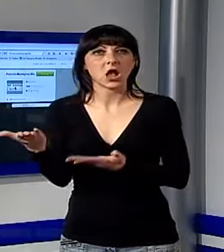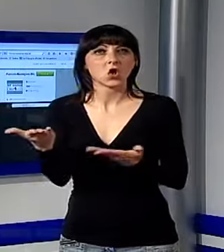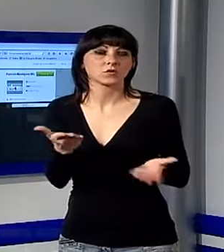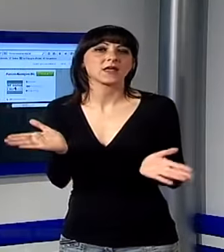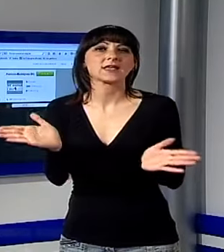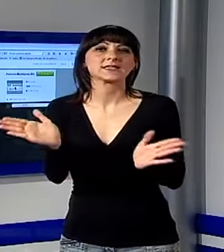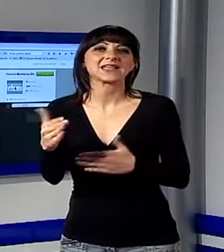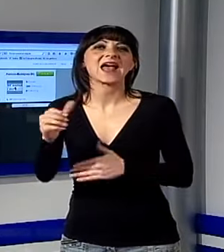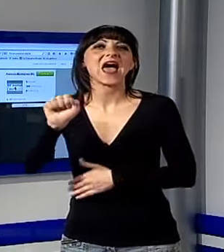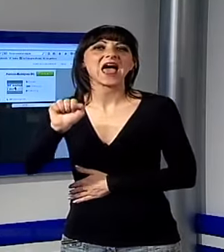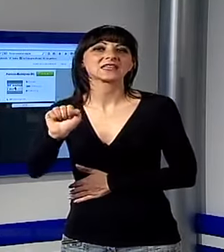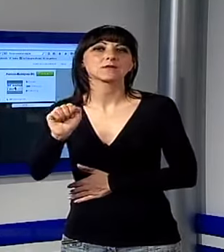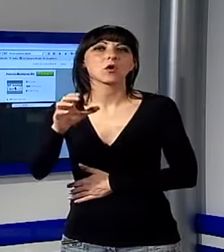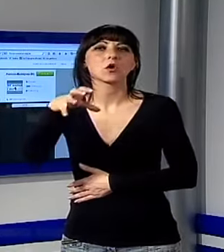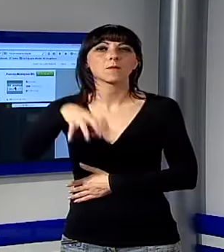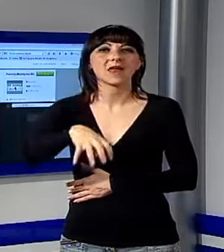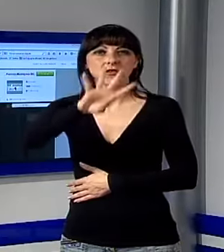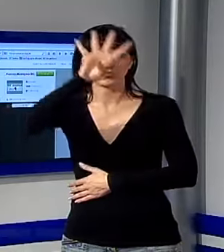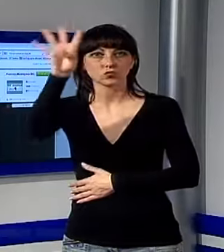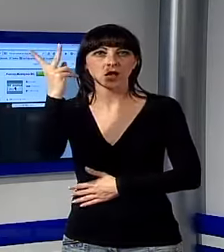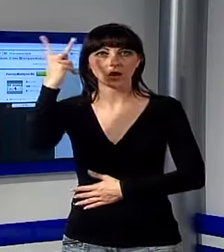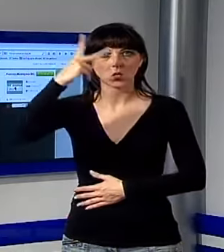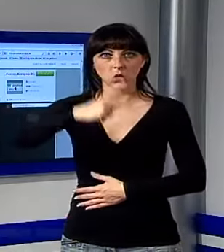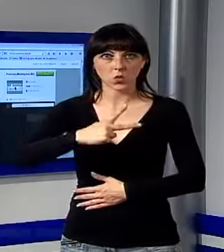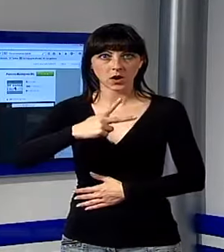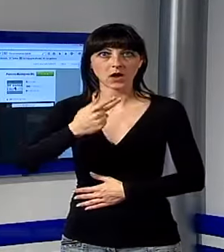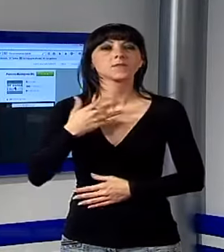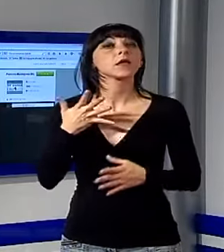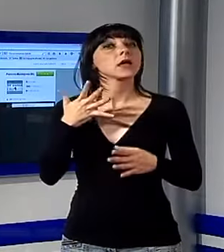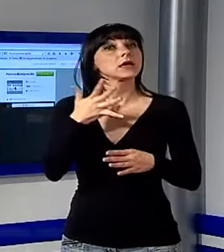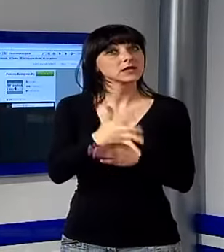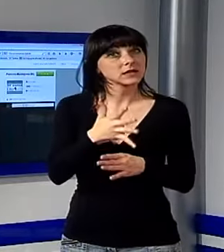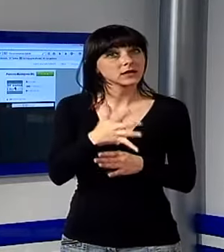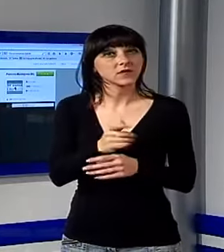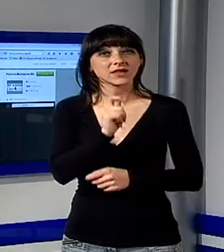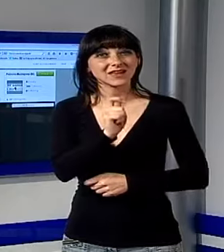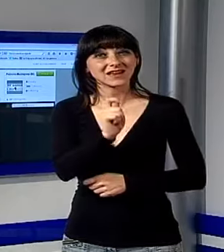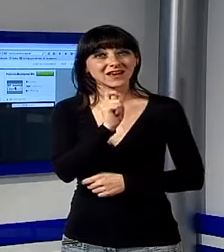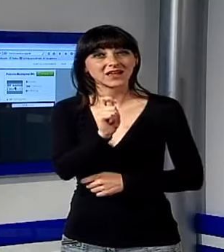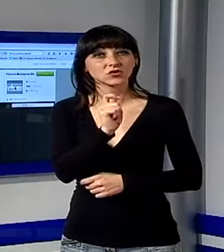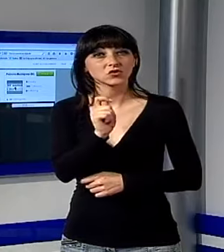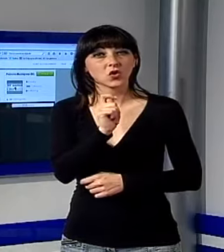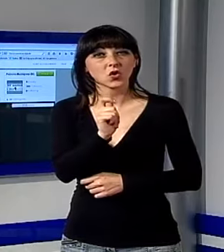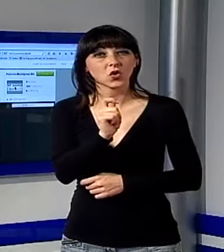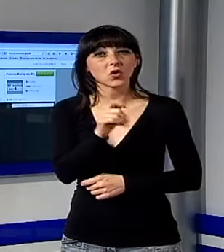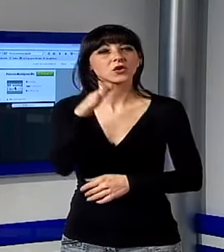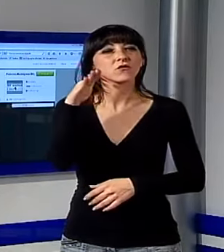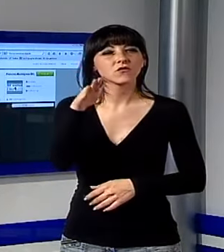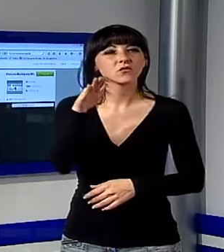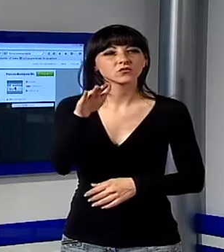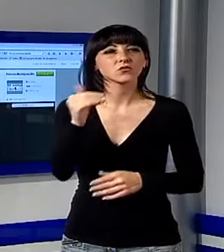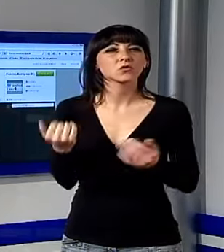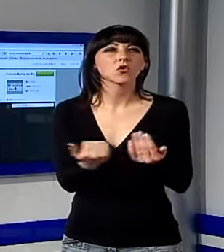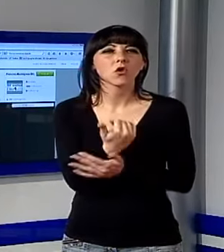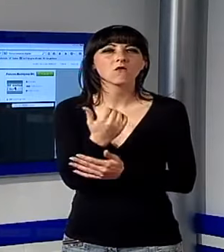mollo di Palazzo Ducale a Lucca. All'ordine del giorno gli interventi dei relatori sugli scenari dell'innovazione